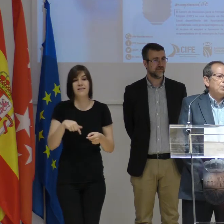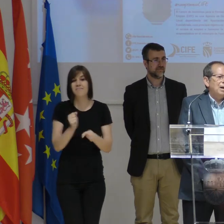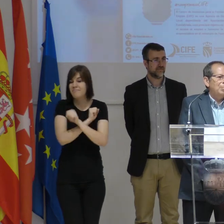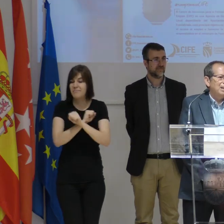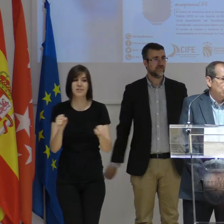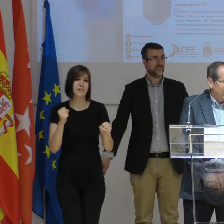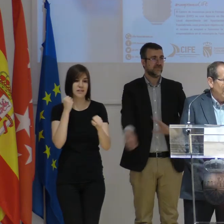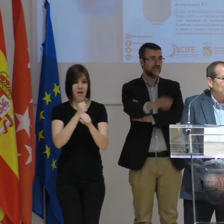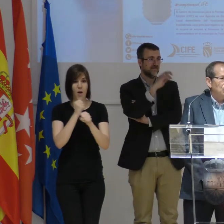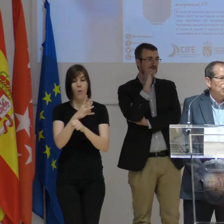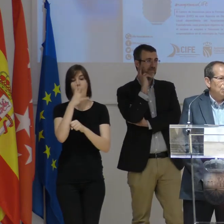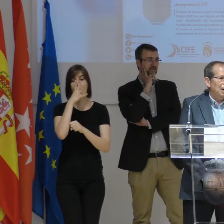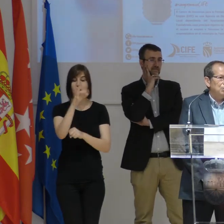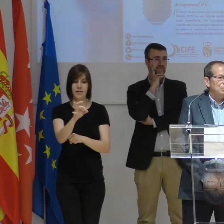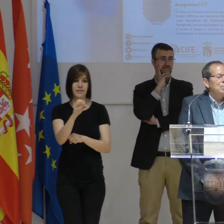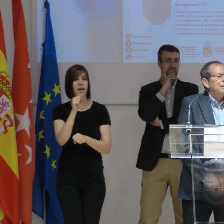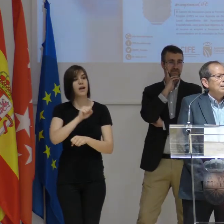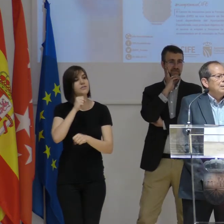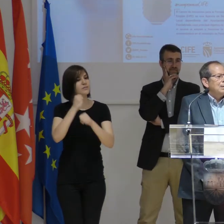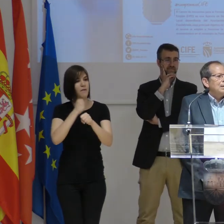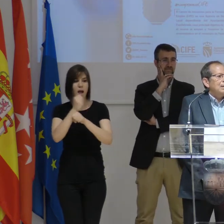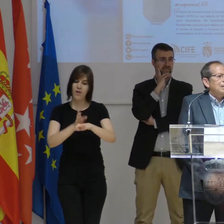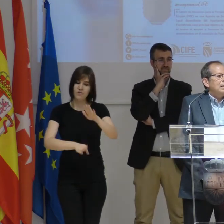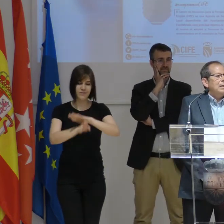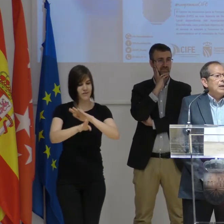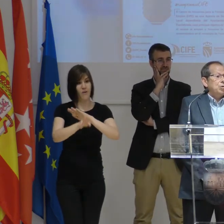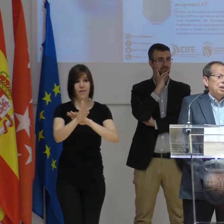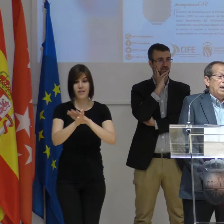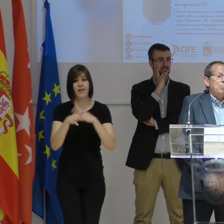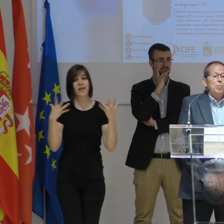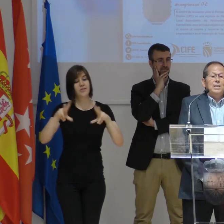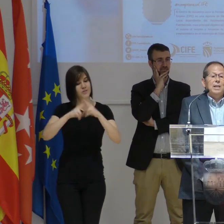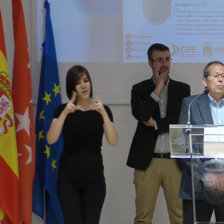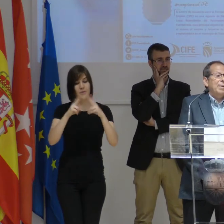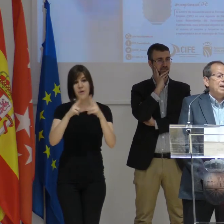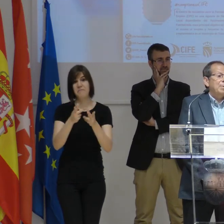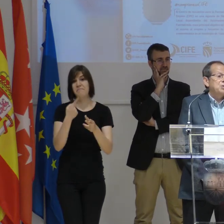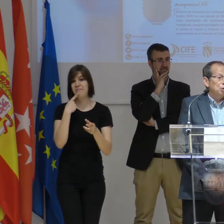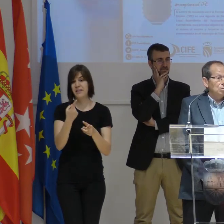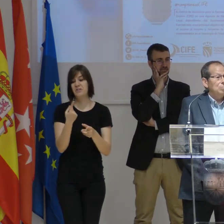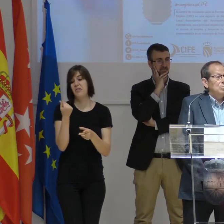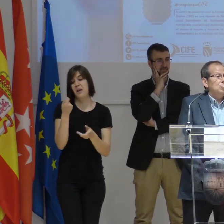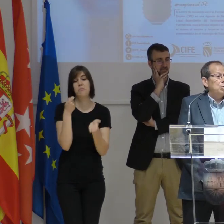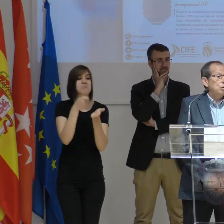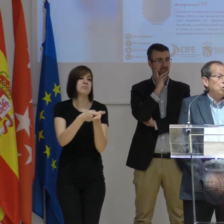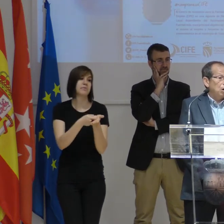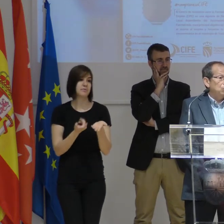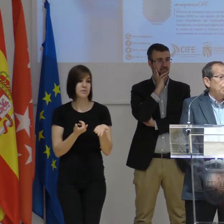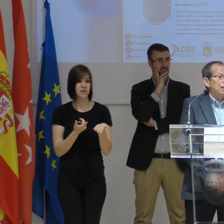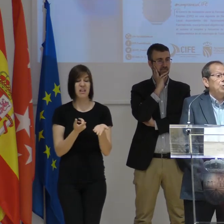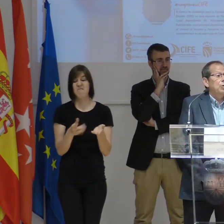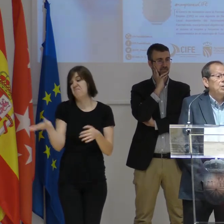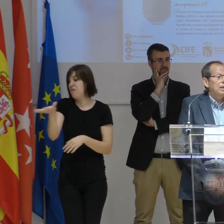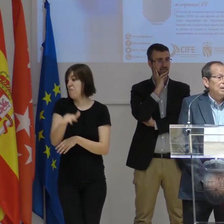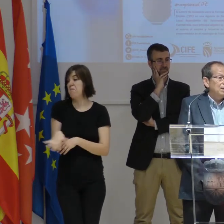podido trabajar más de 40 años como he trabajado, ¿no? Y la sociedad me hubiese dado una pequeña pensión, me hubiese buscado un